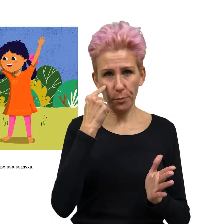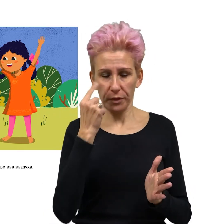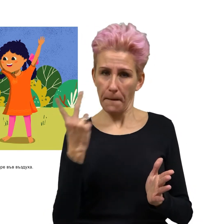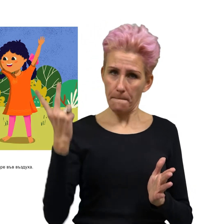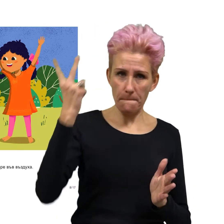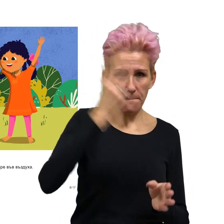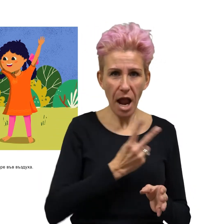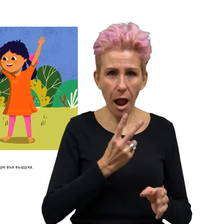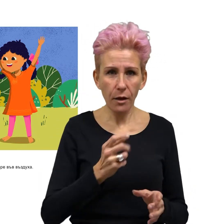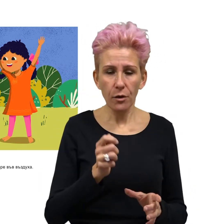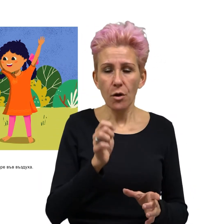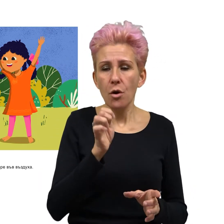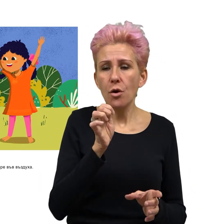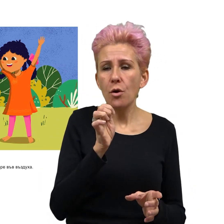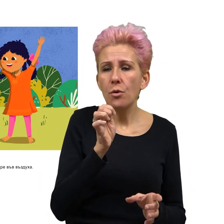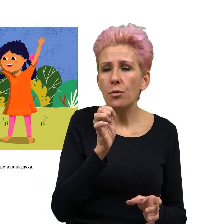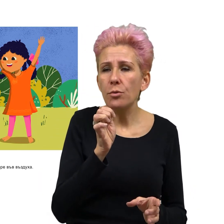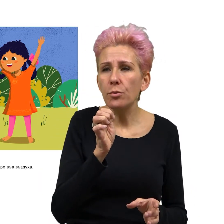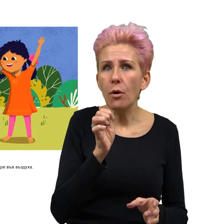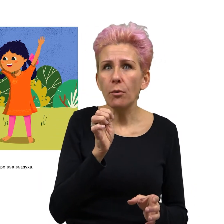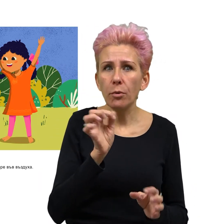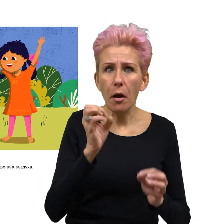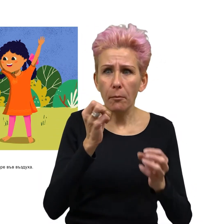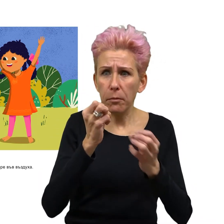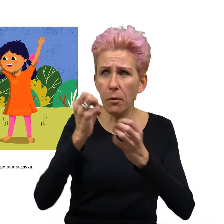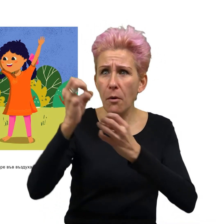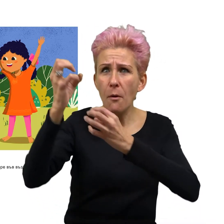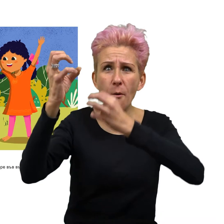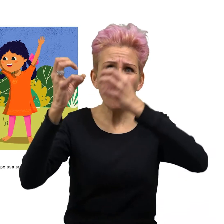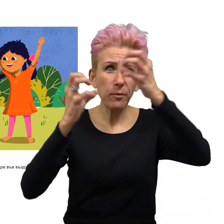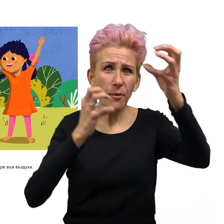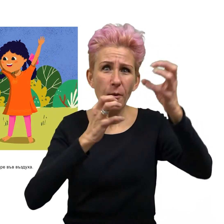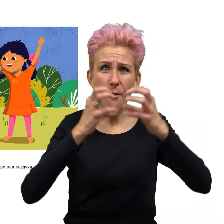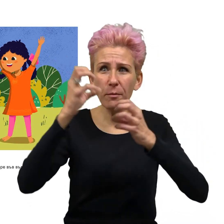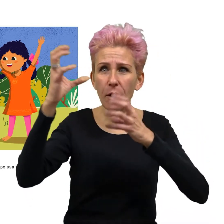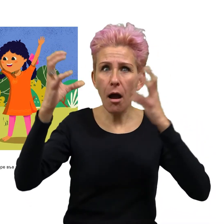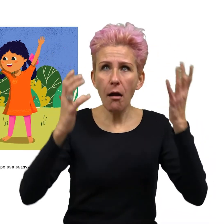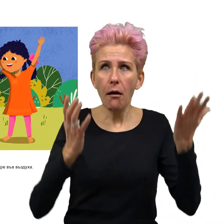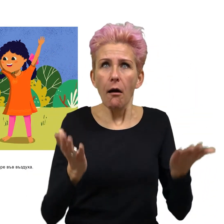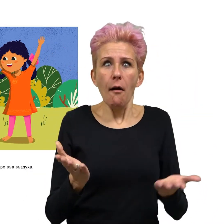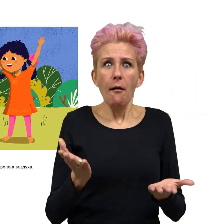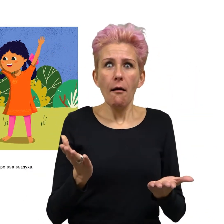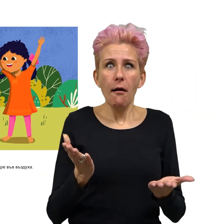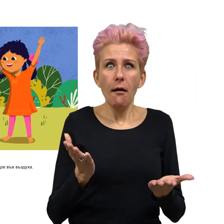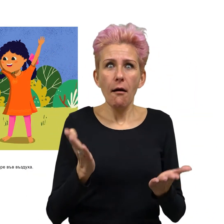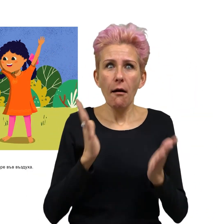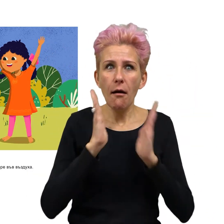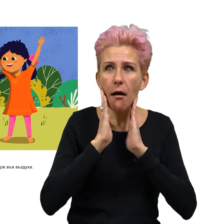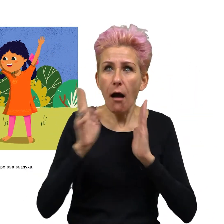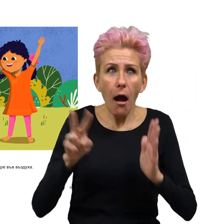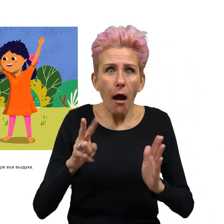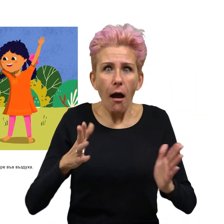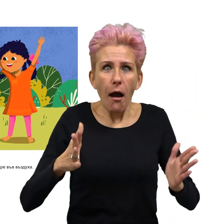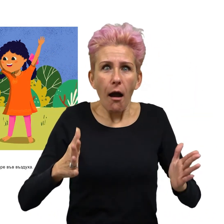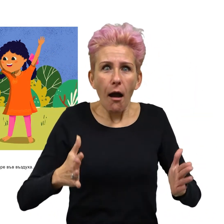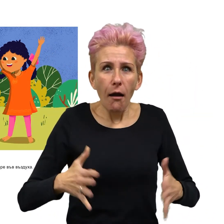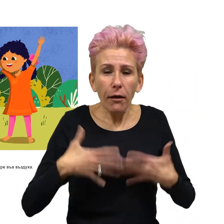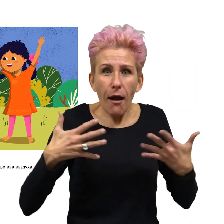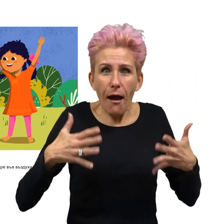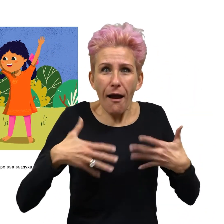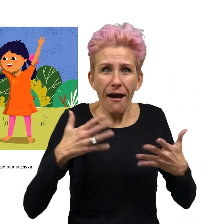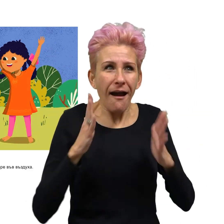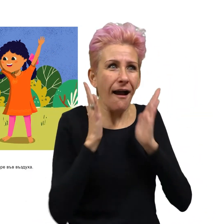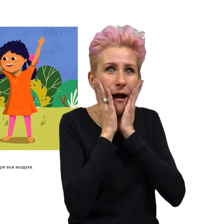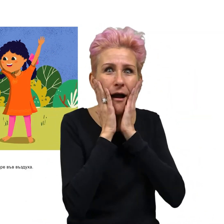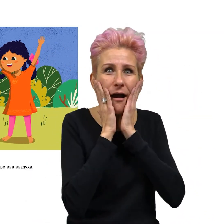Мишо опитал отново и тогава поток от балончета се издигнал нагоре във въздуха. Аааа, възкликнали те.